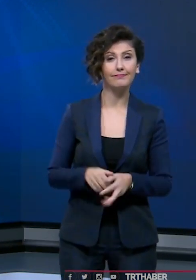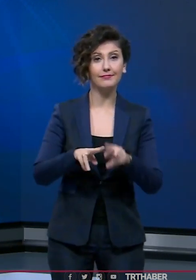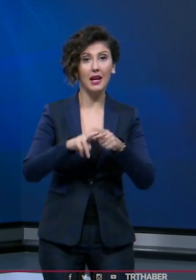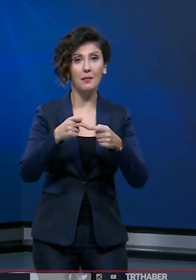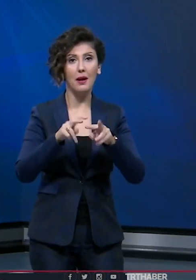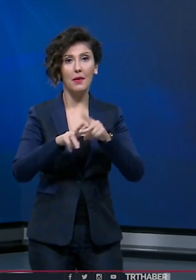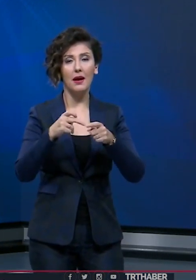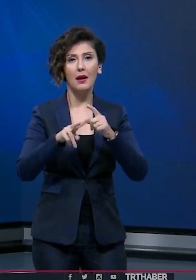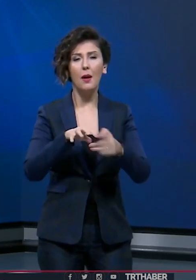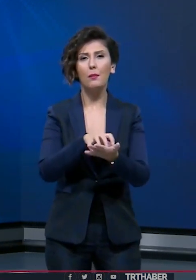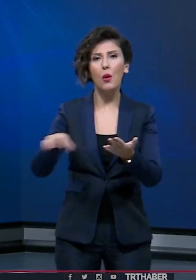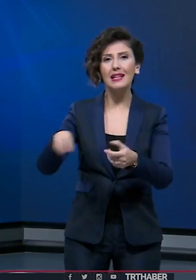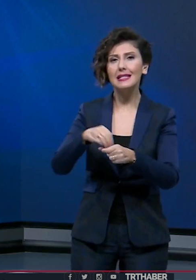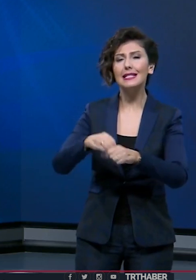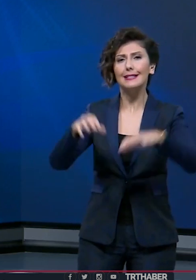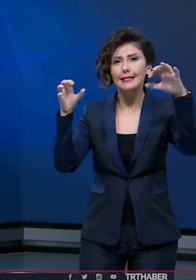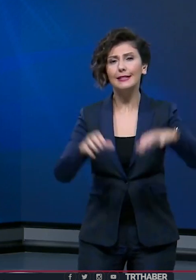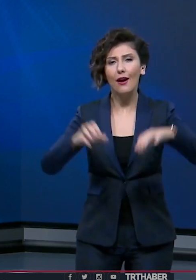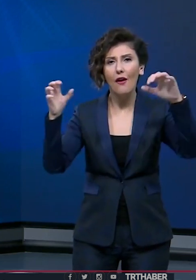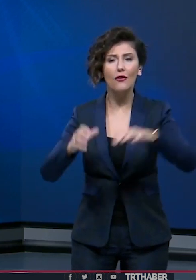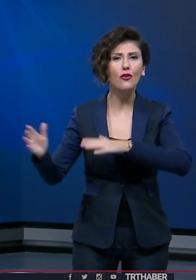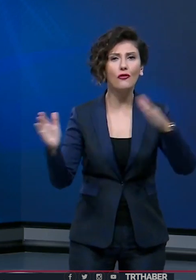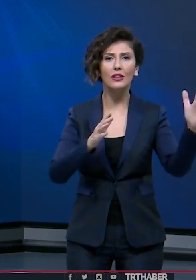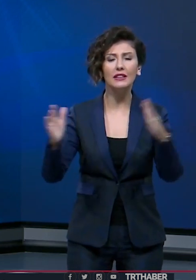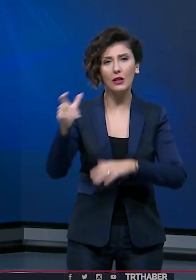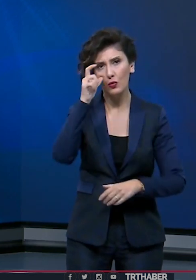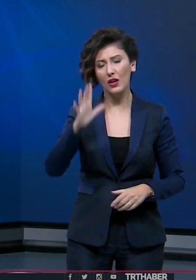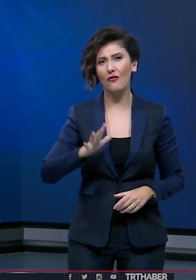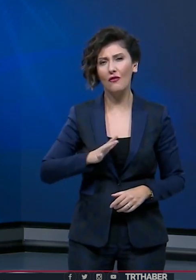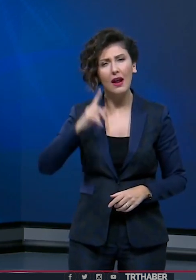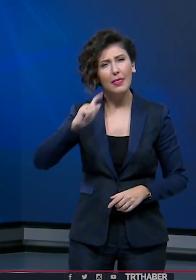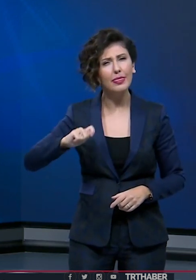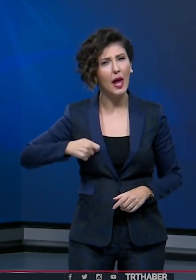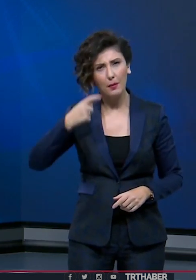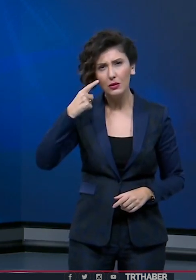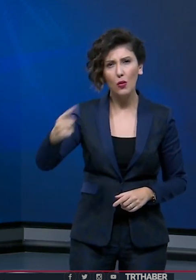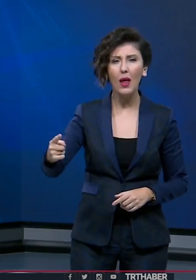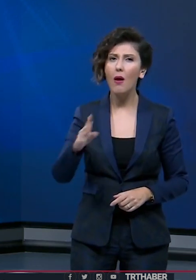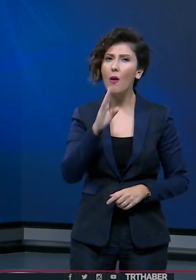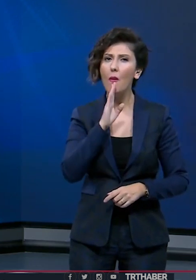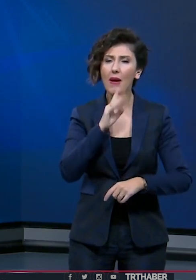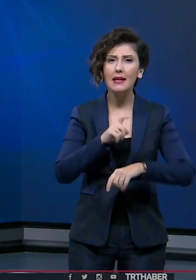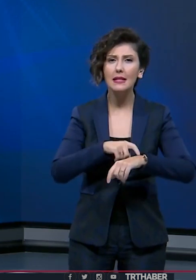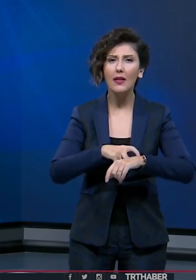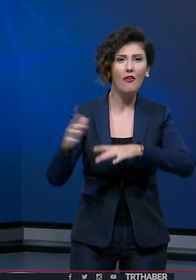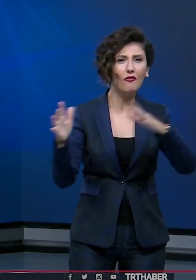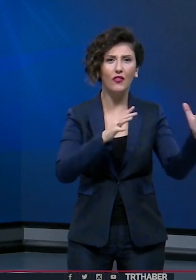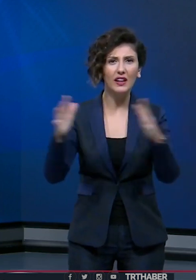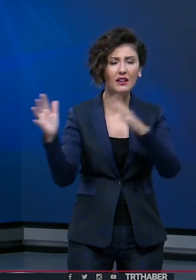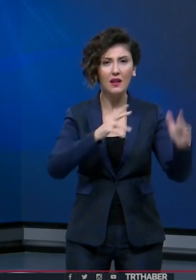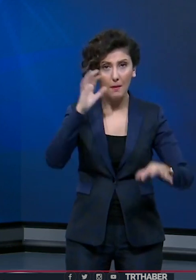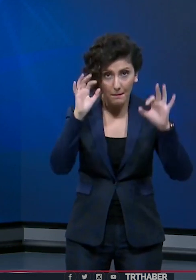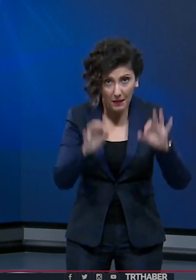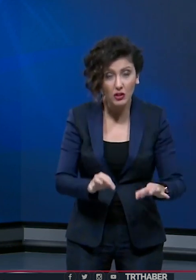Marmara bölgesi için yağış ve fırtına uyarısı yapıldı. Tahminlere göre öğle saatlerinde fırtına